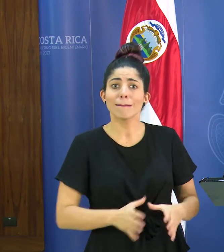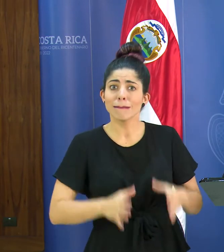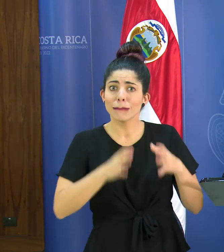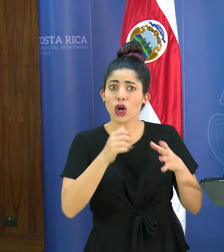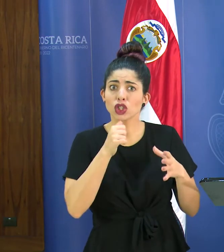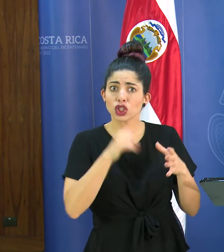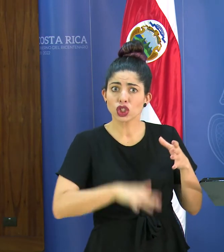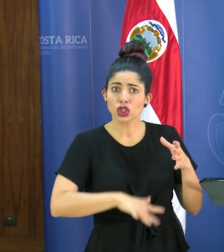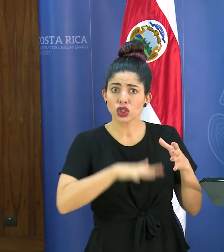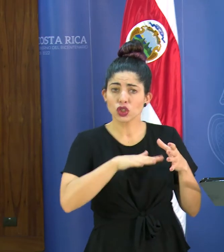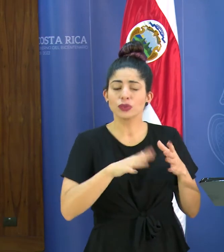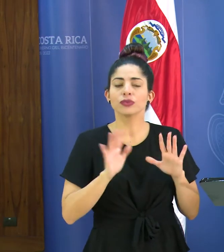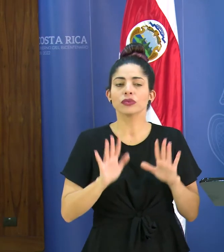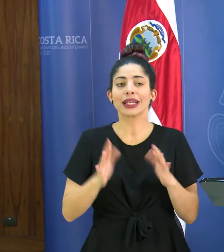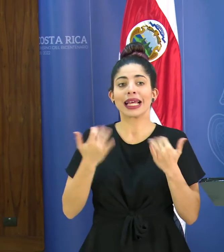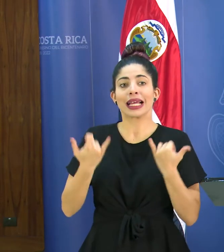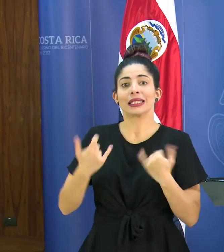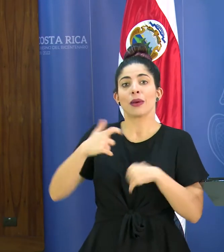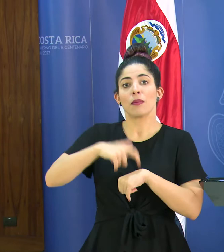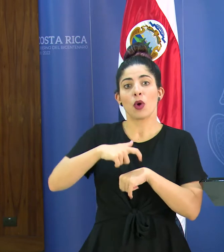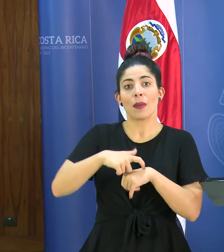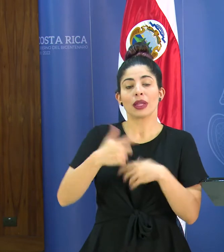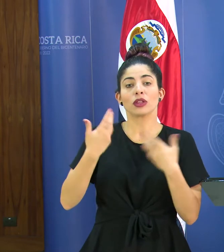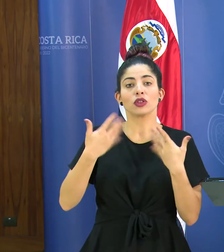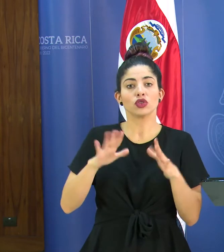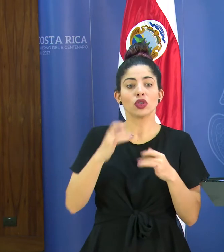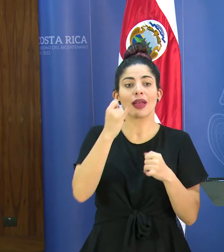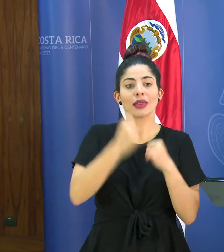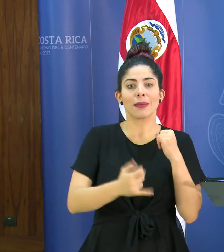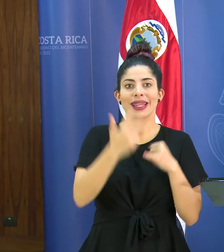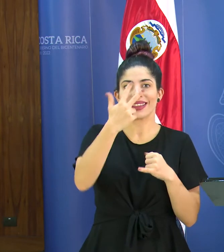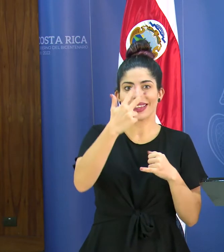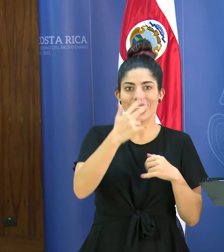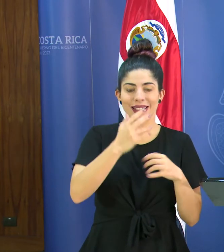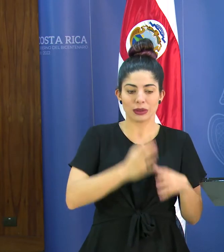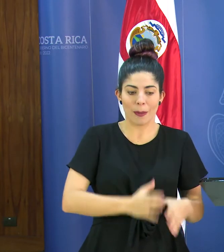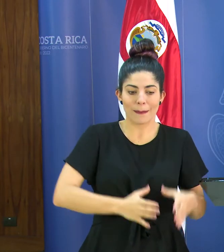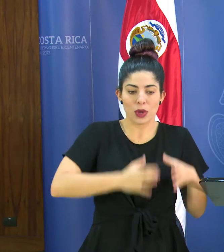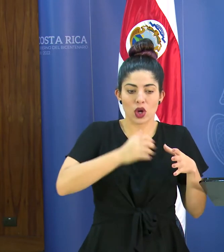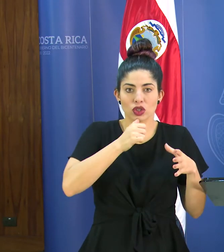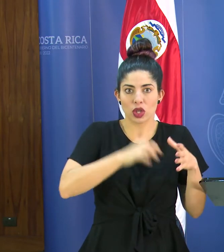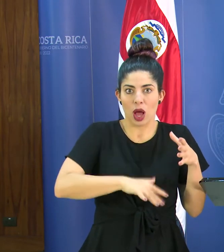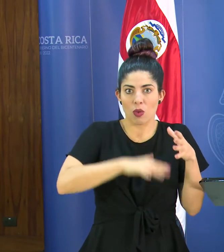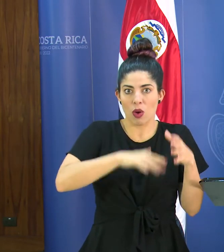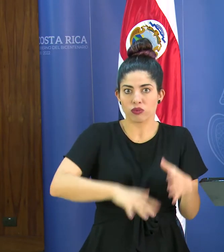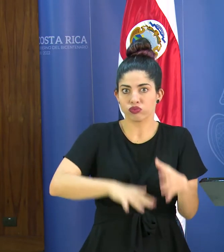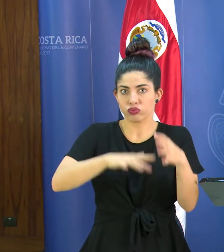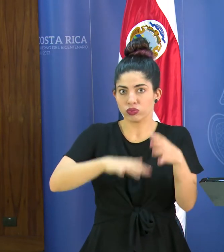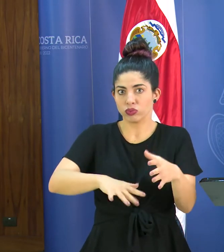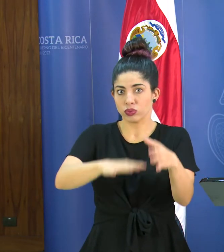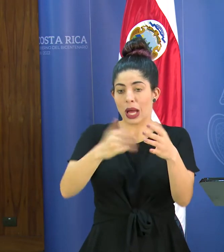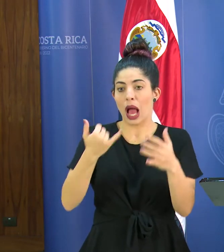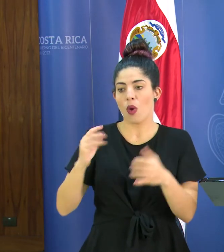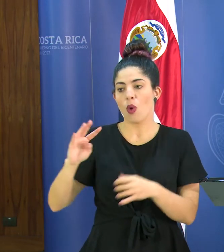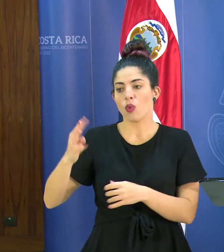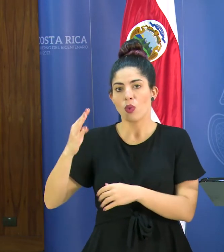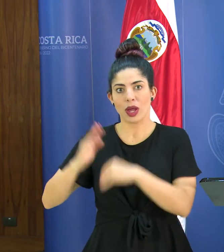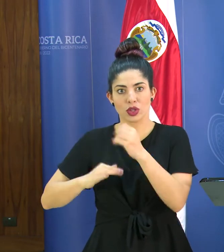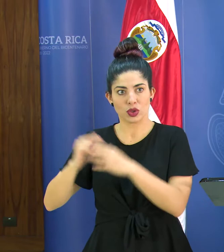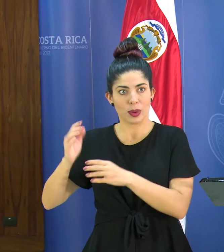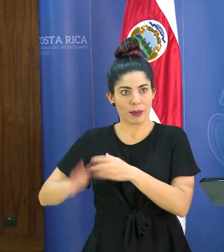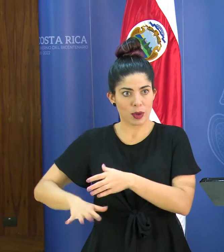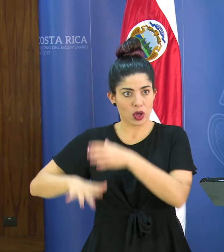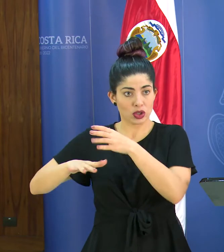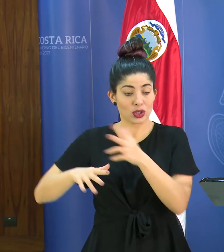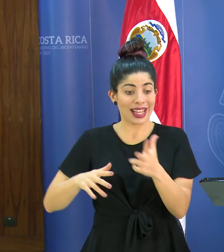bueno en estos momentos hemos concluido tres pozos estamos en este momento con el cuarto pozo ya